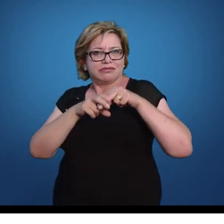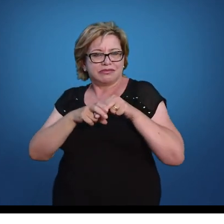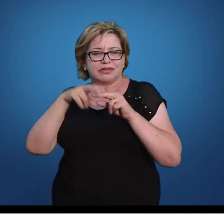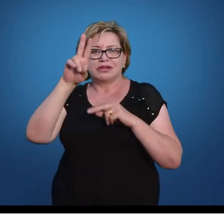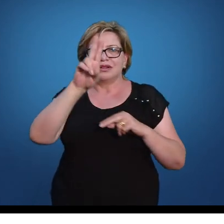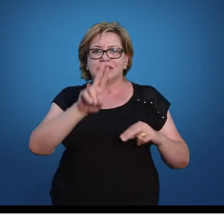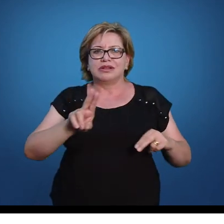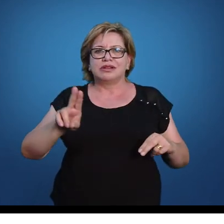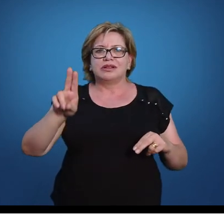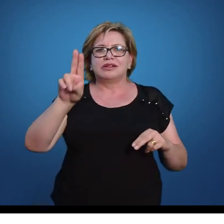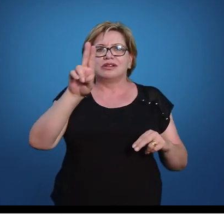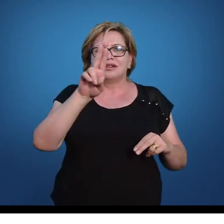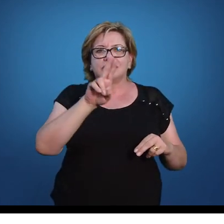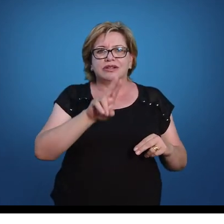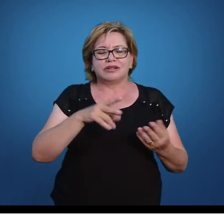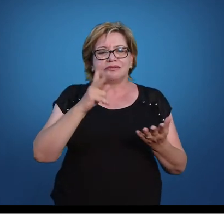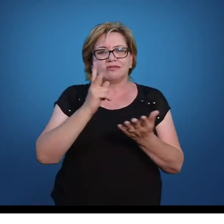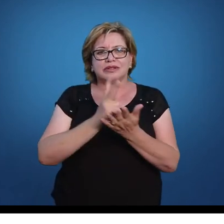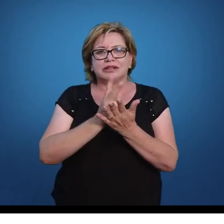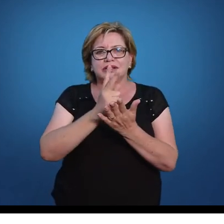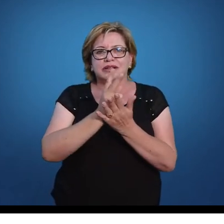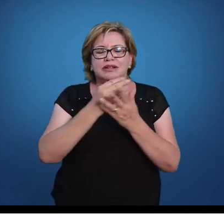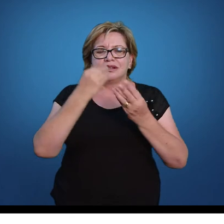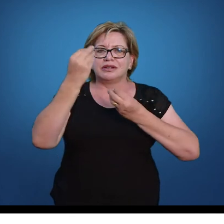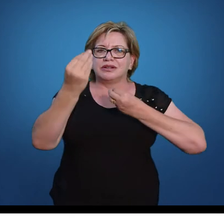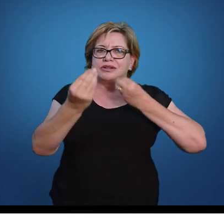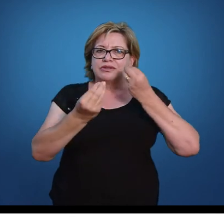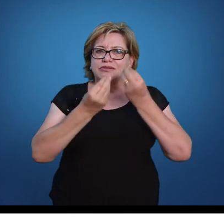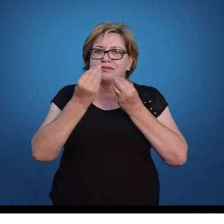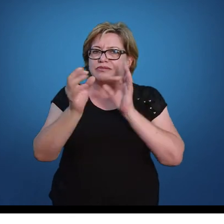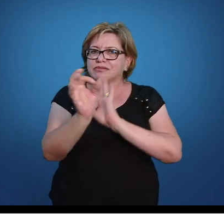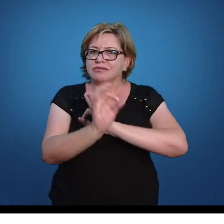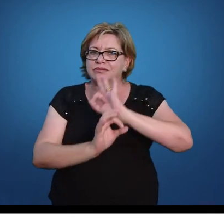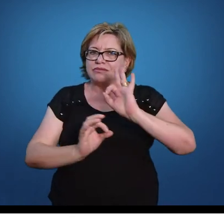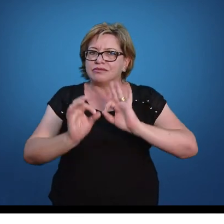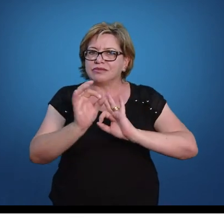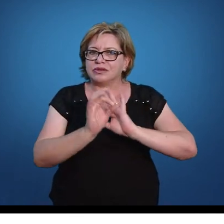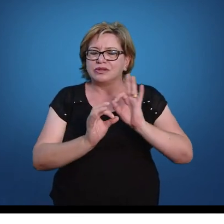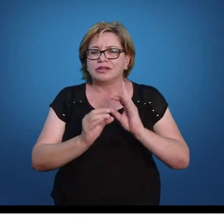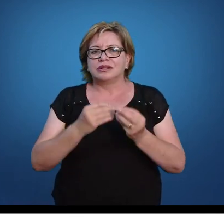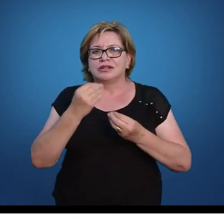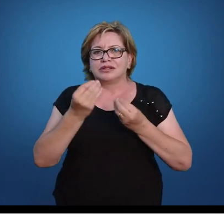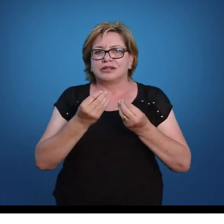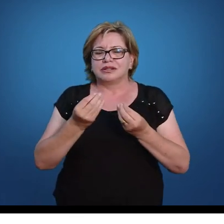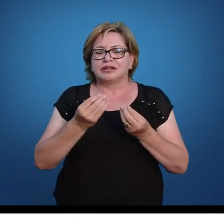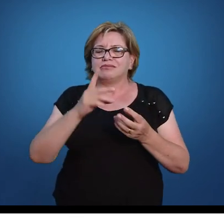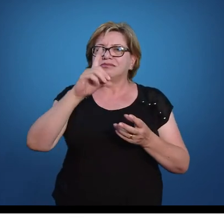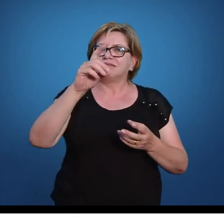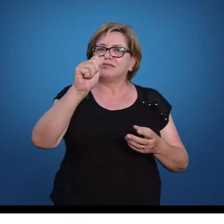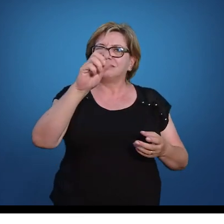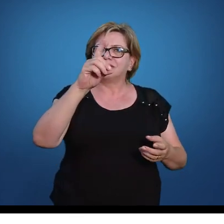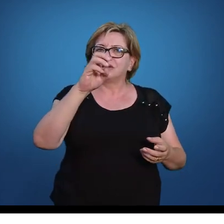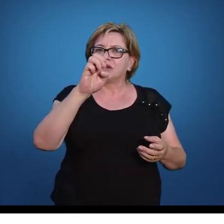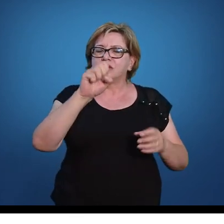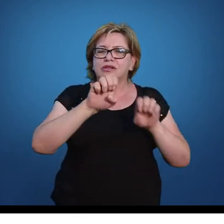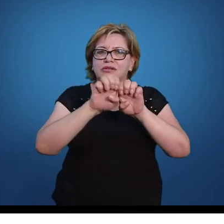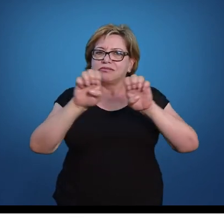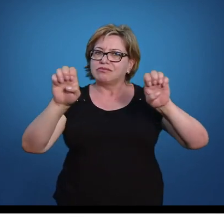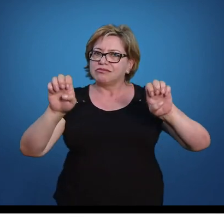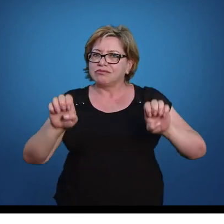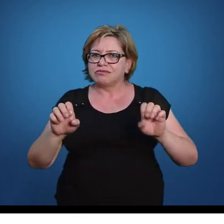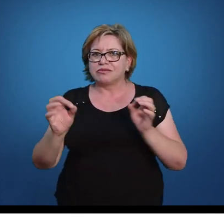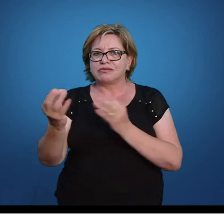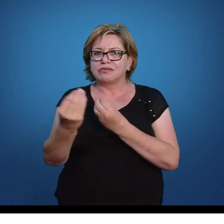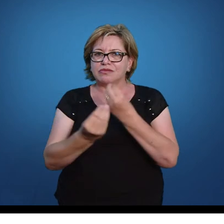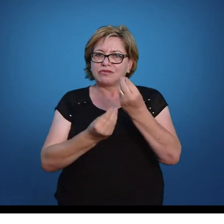utilizar, repassar como organizar adequadamente o conjunto de dados e a estrutura desses